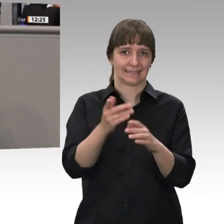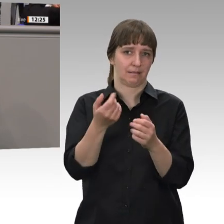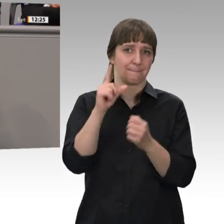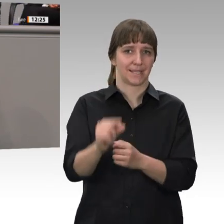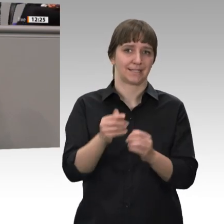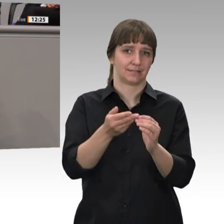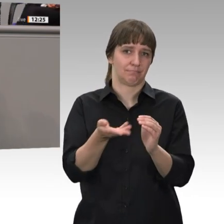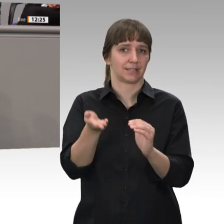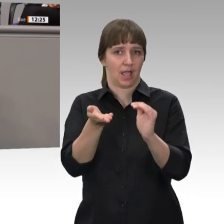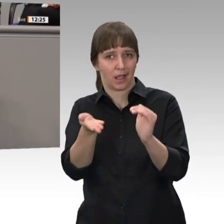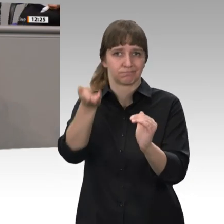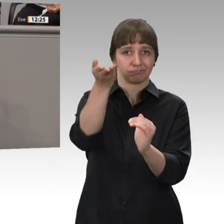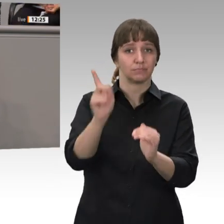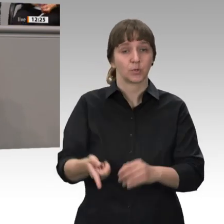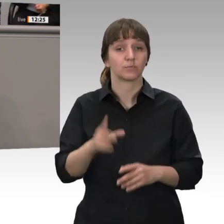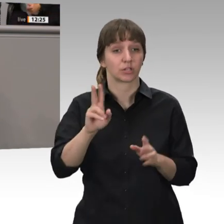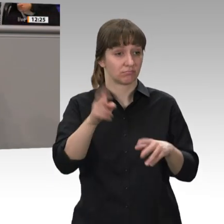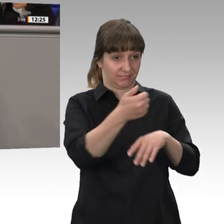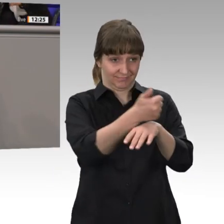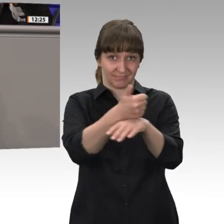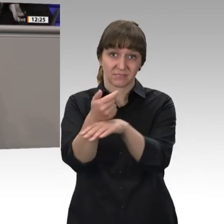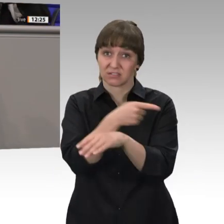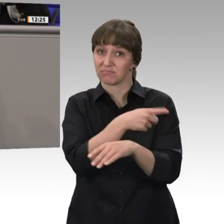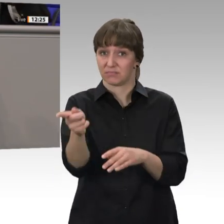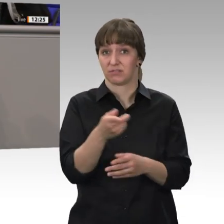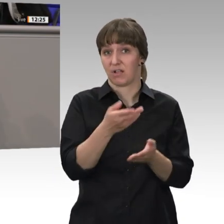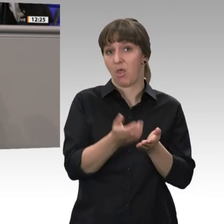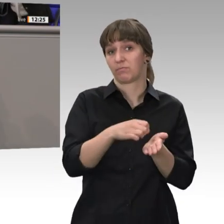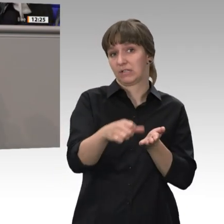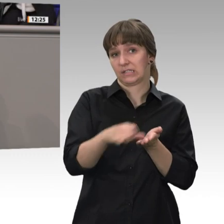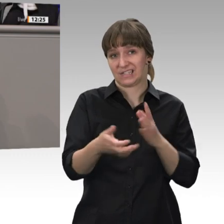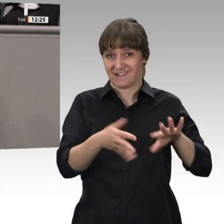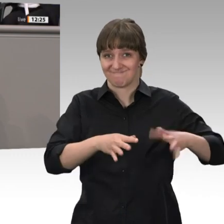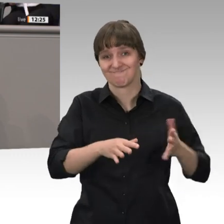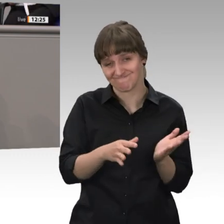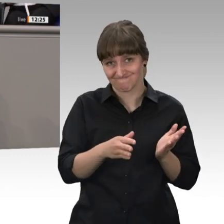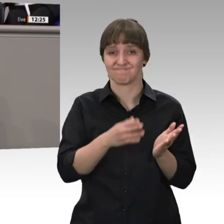sozusagen in Haftung nehmen, die unzureichende Löhne zahlen. Das würde die Solidargemeinschaft entlasten.